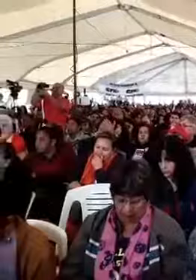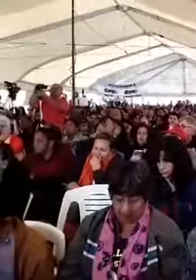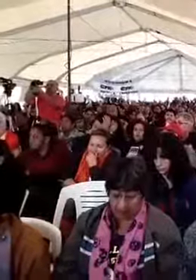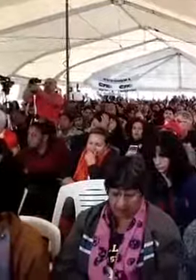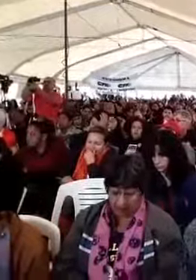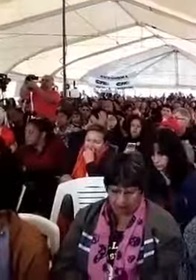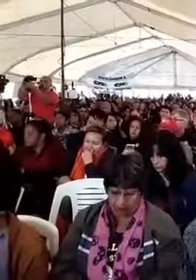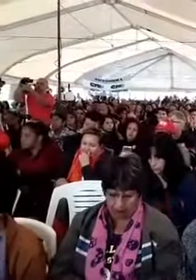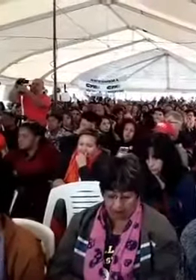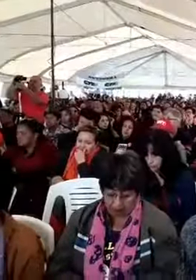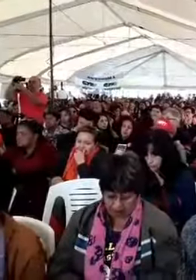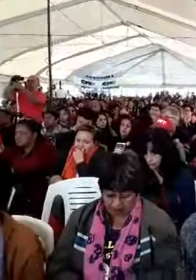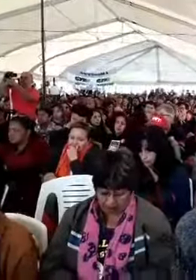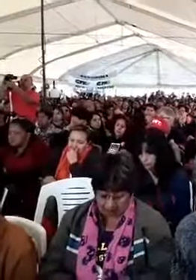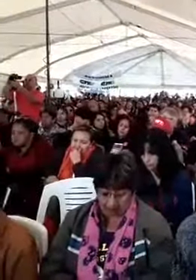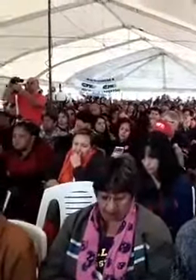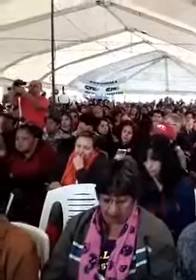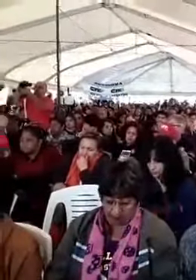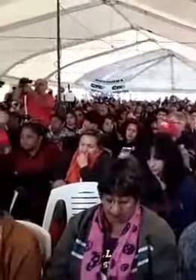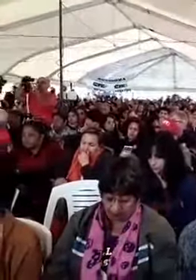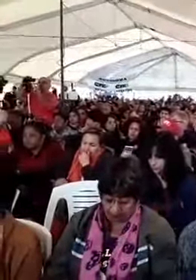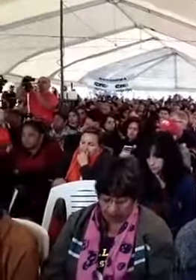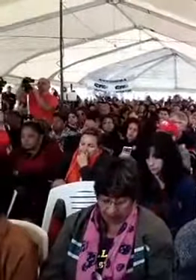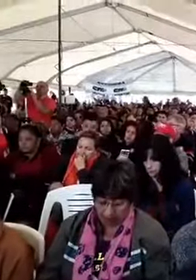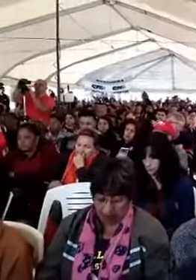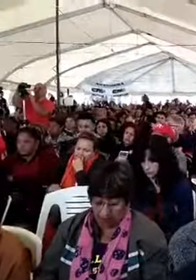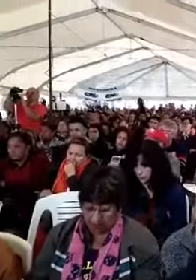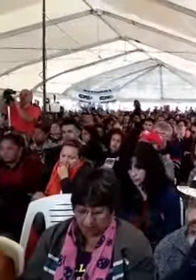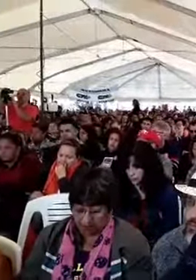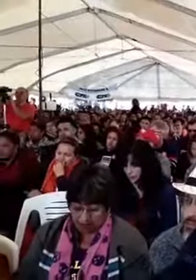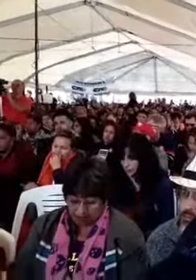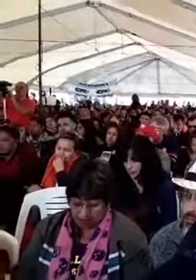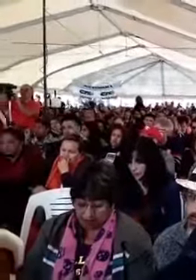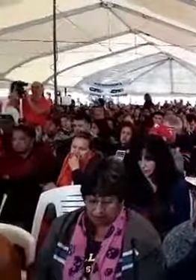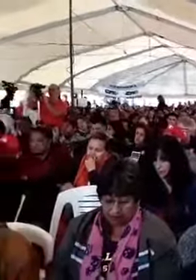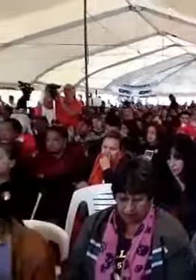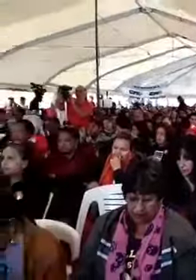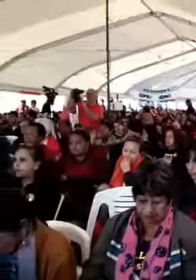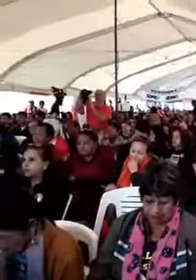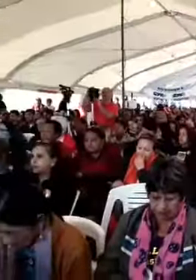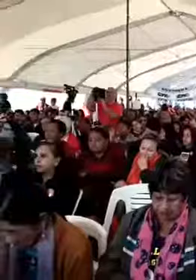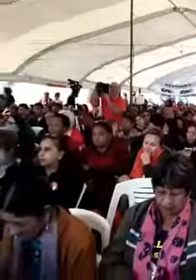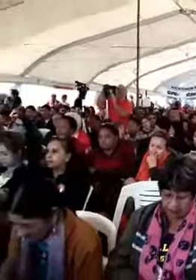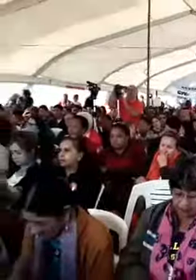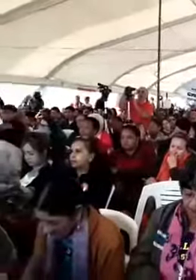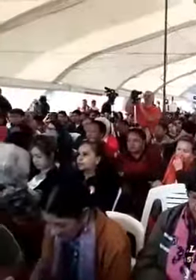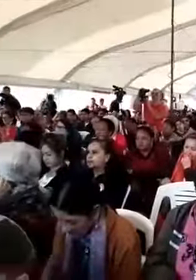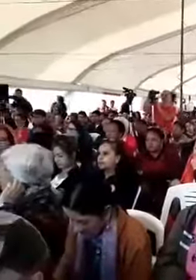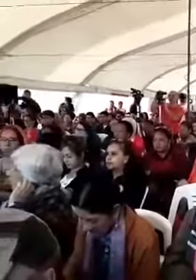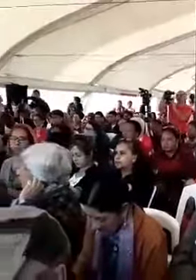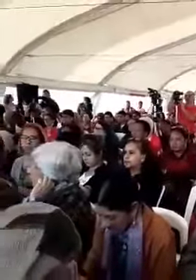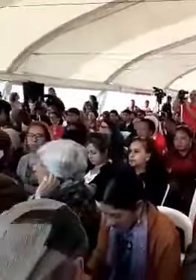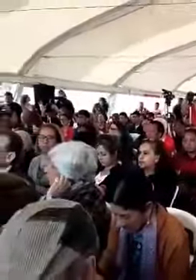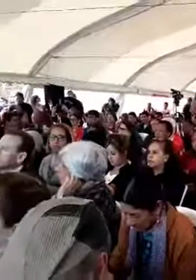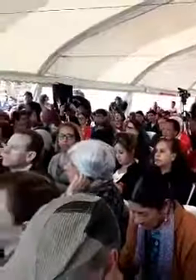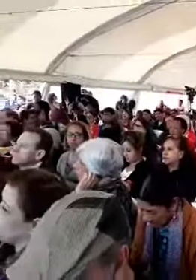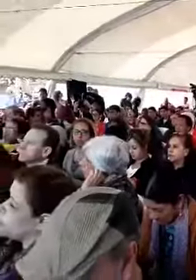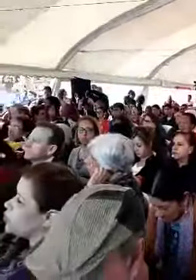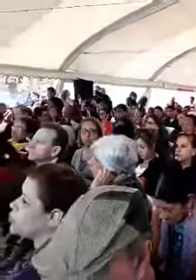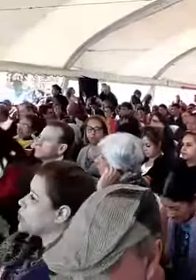chamado consenso de Washington ou ao neoliberalismo. Assim que o Foro de São Paulo é uma